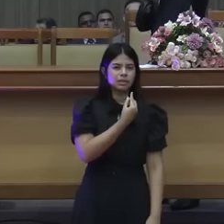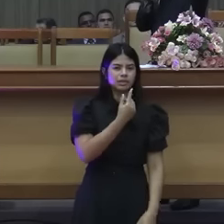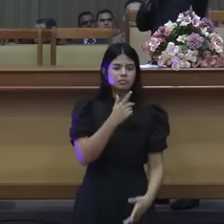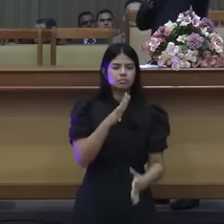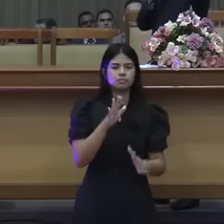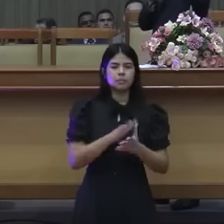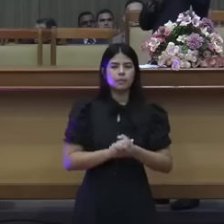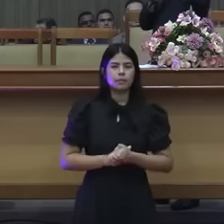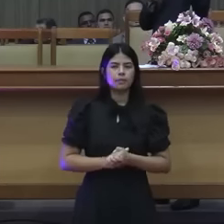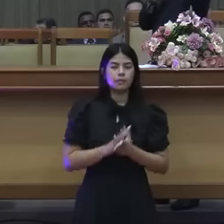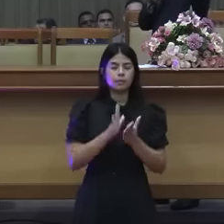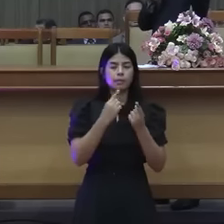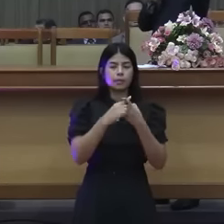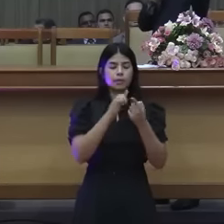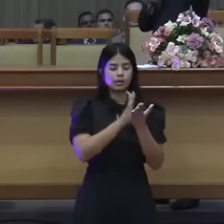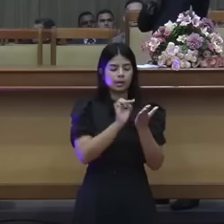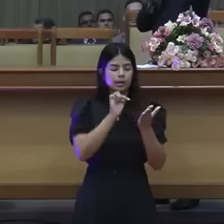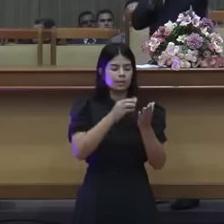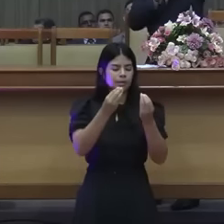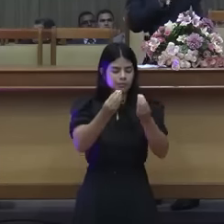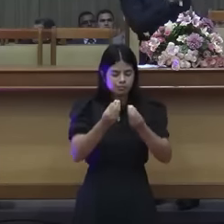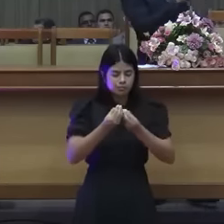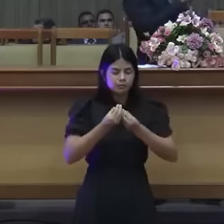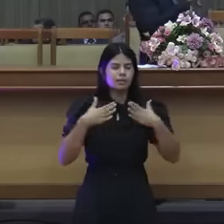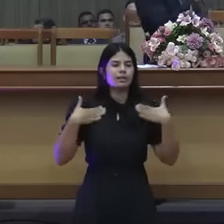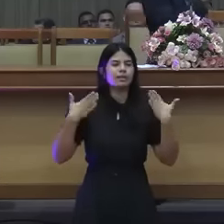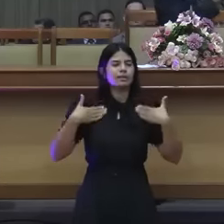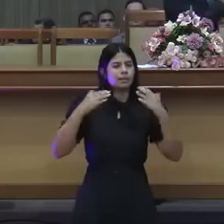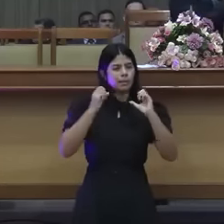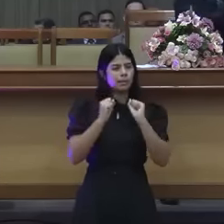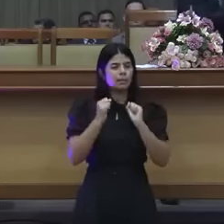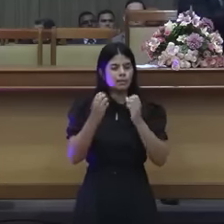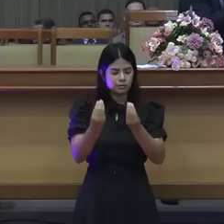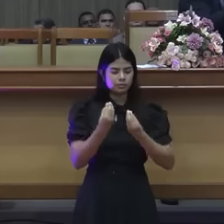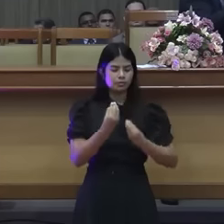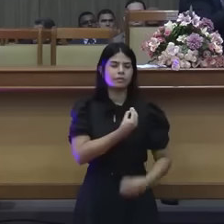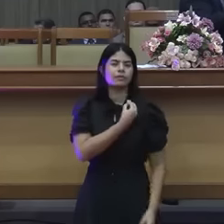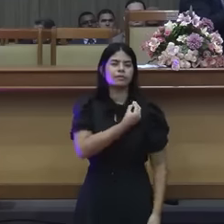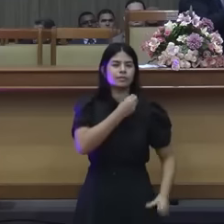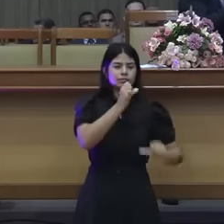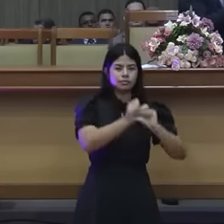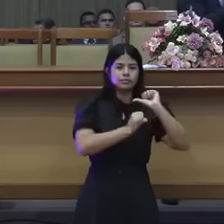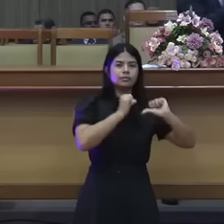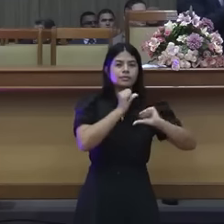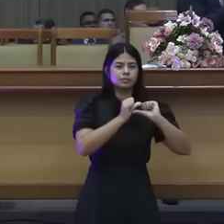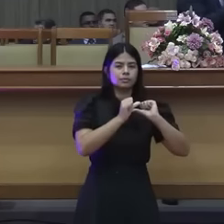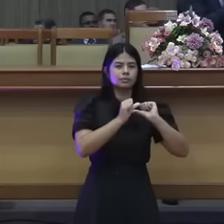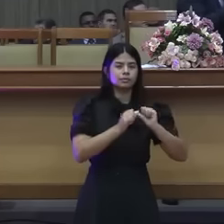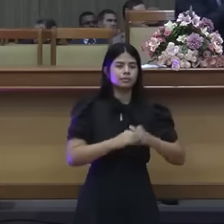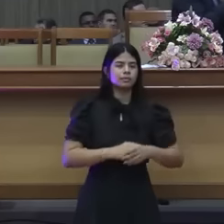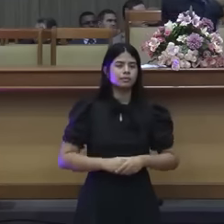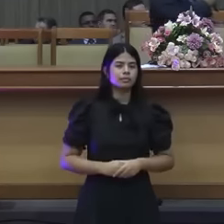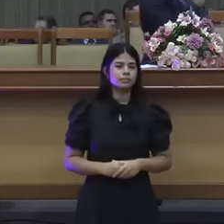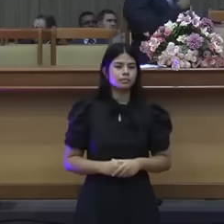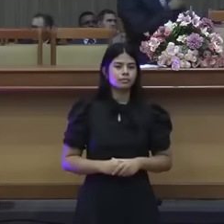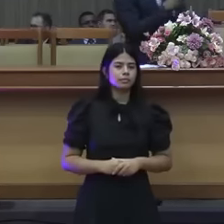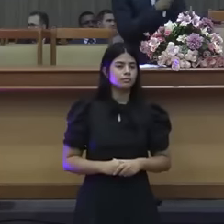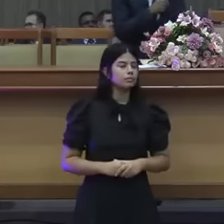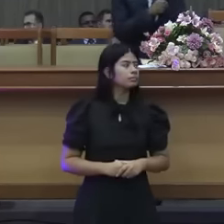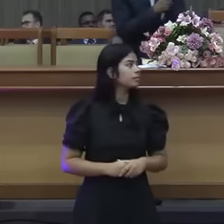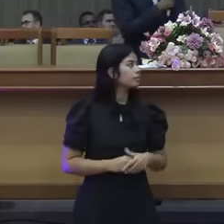a palavra é que traz alegria é traz poder e é que traz vida para a igreja tem mais aí pronto